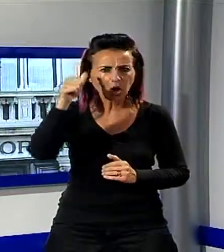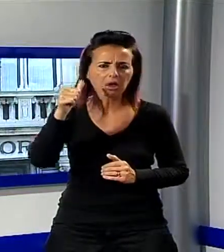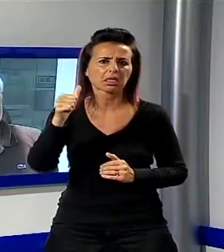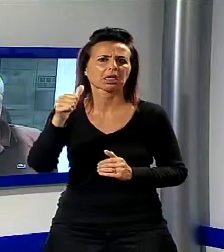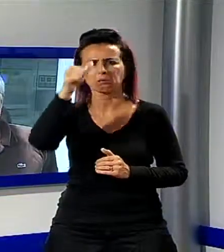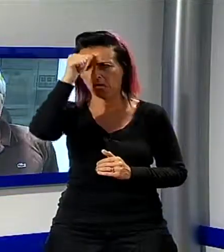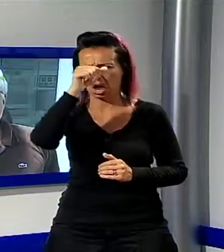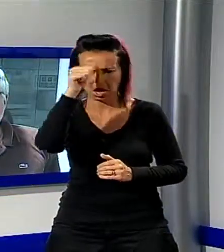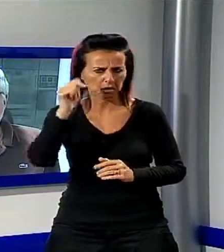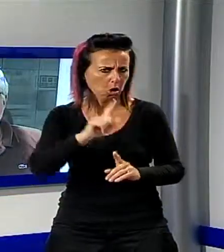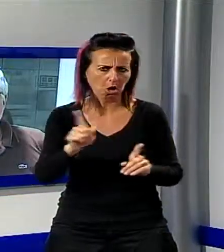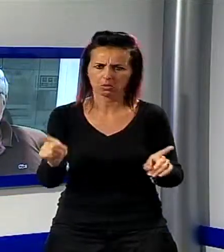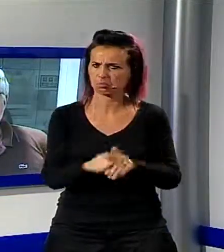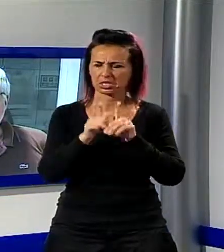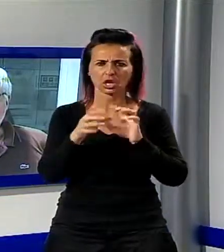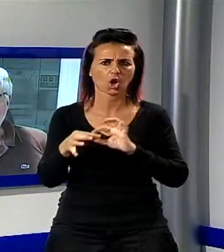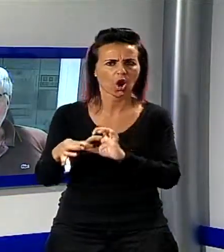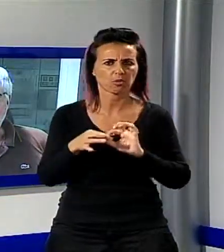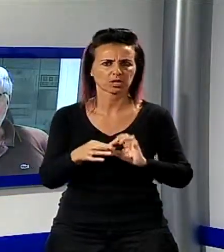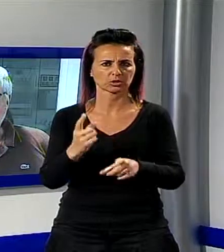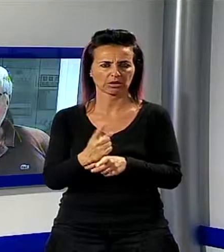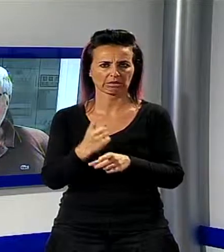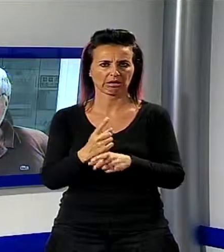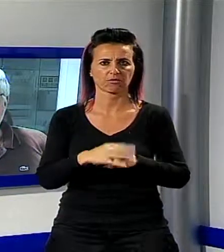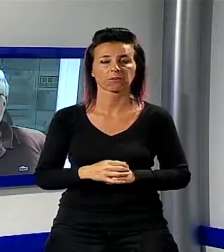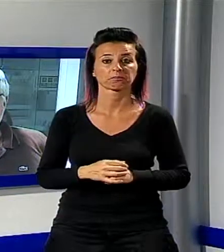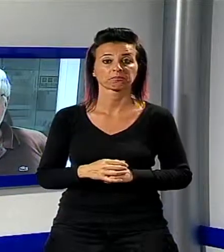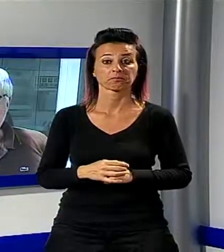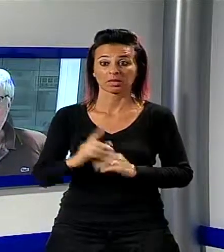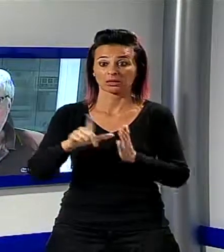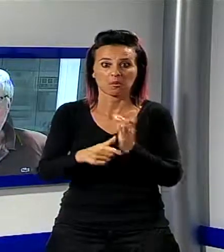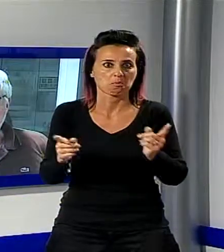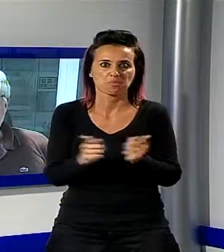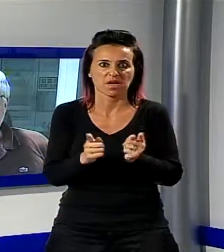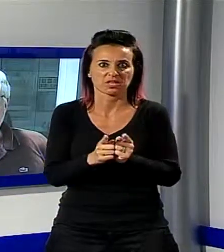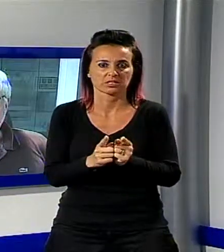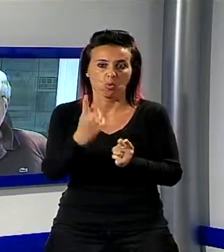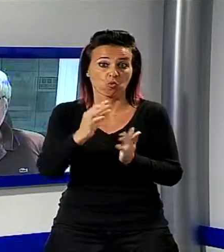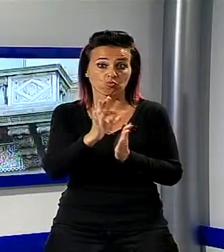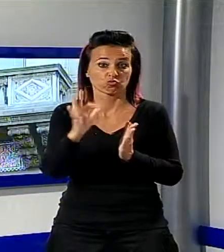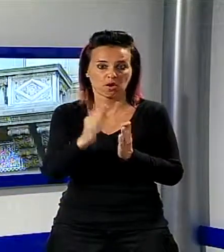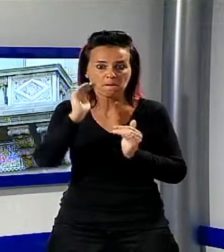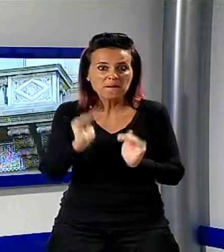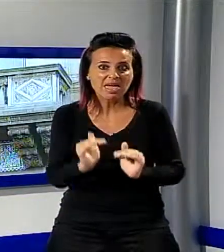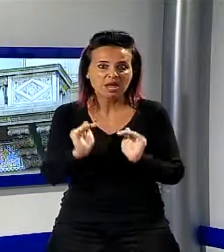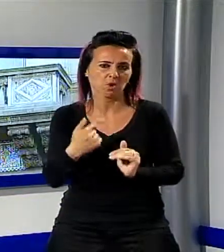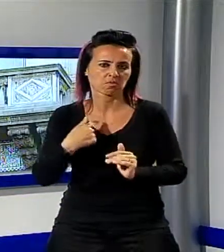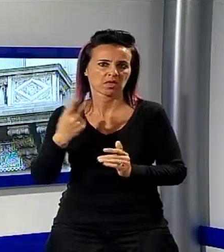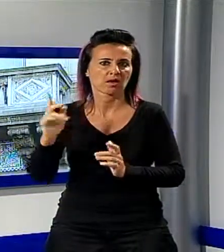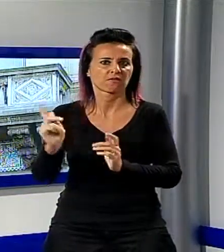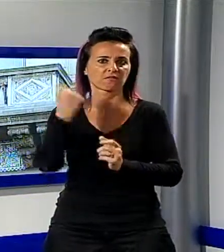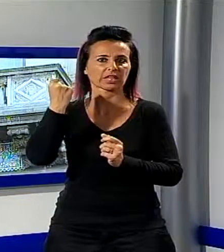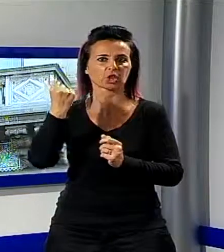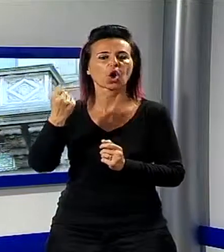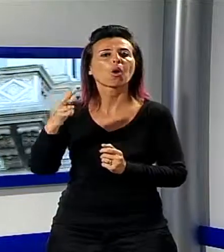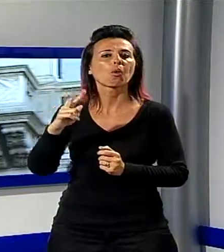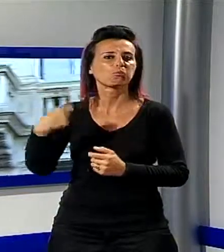laiche. Meno di 24 ore sono il presidente ufficiale di questa argiconfraternita. A nuovo presidente il